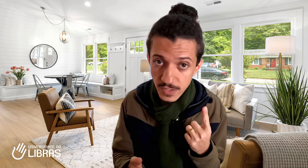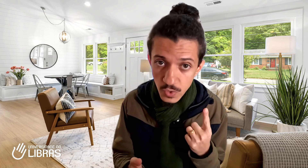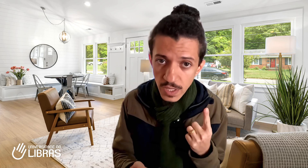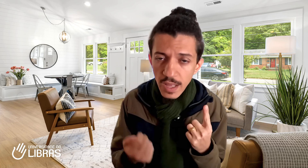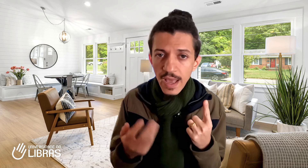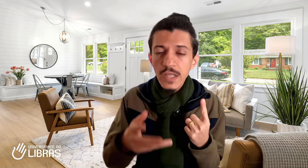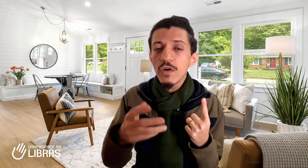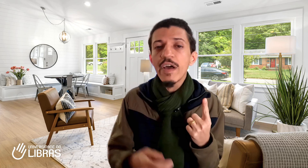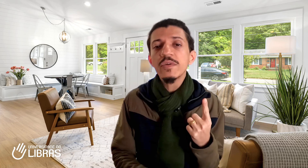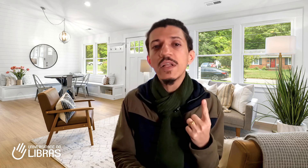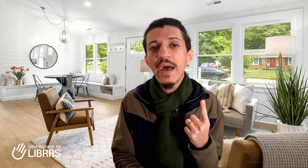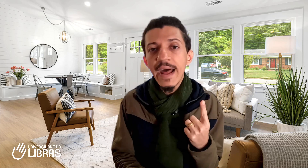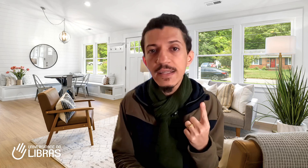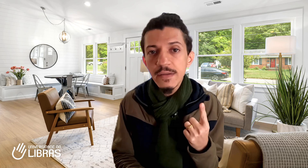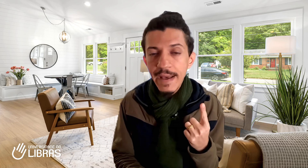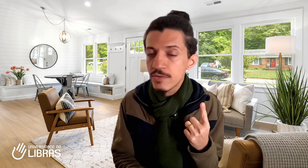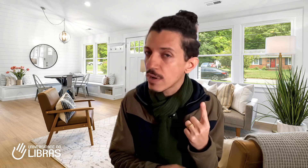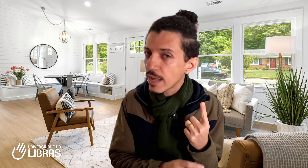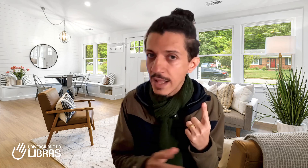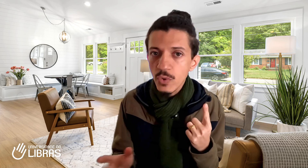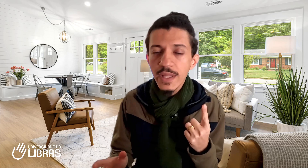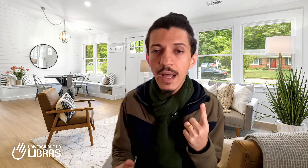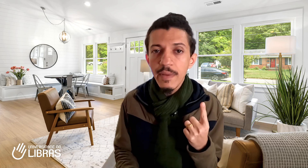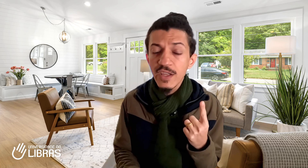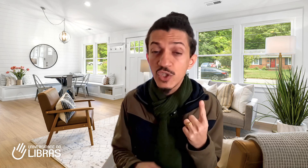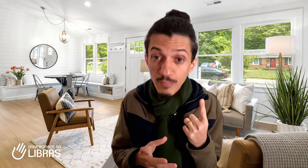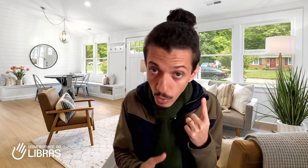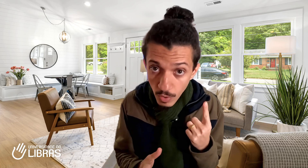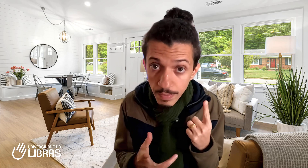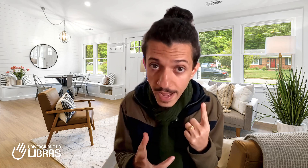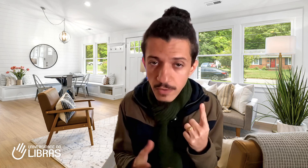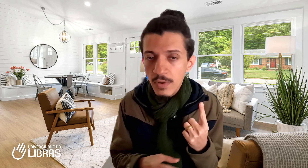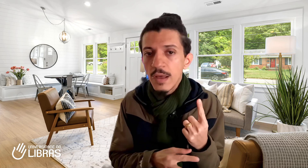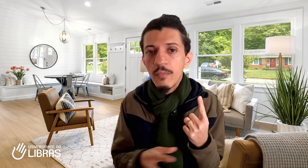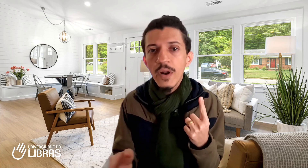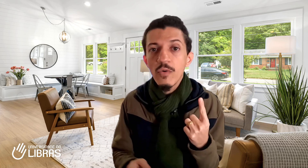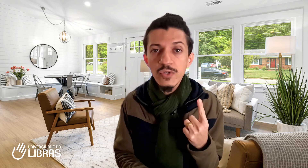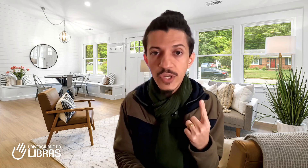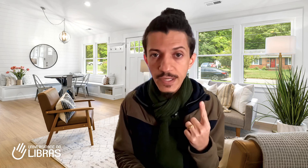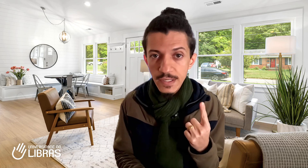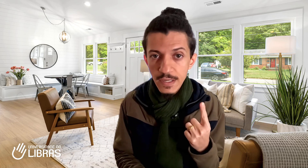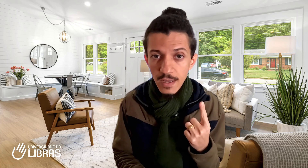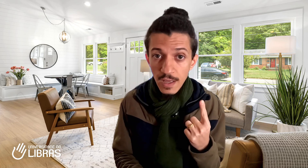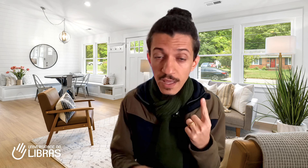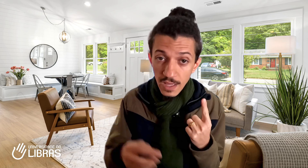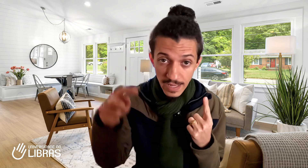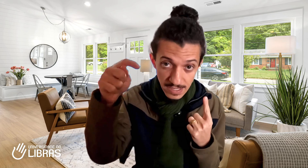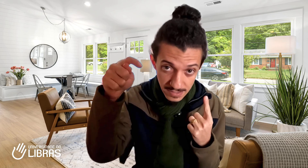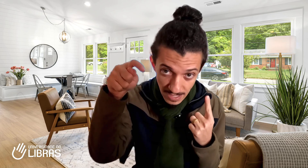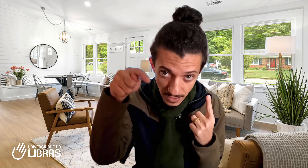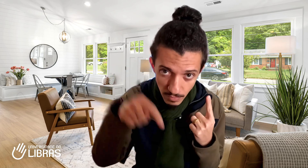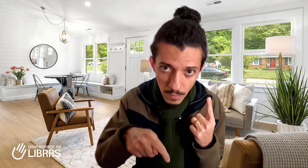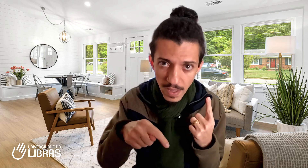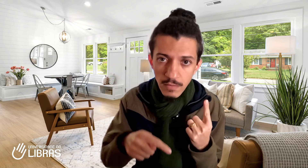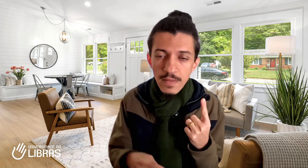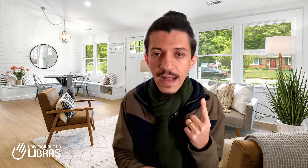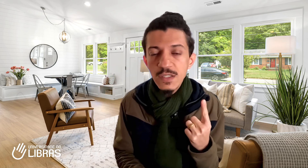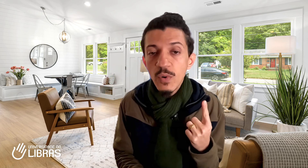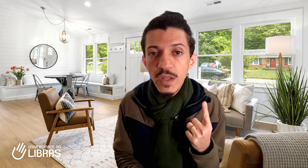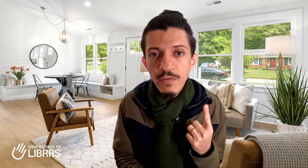Suda, resolvemos liberar esse método gratuitamente e por completo por alguns dias. e nesse exato momento está disponível o